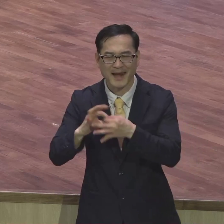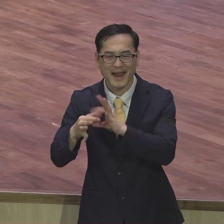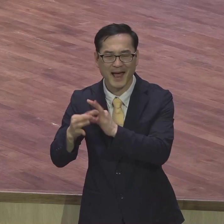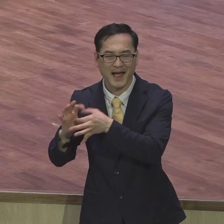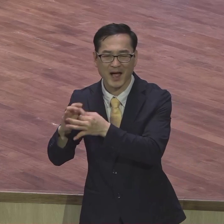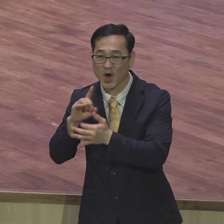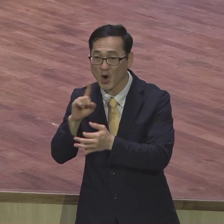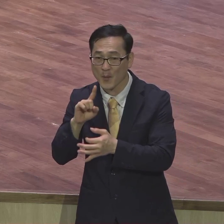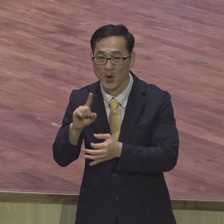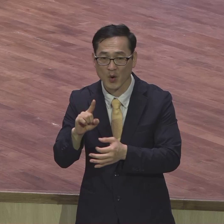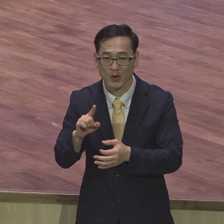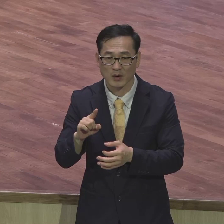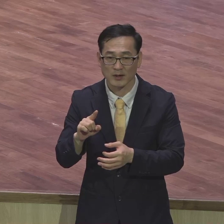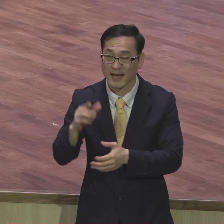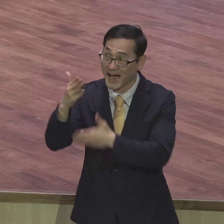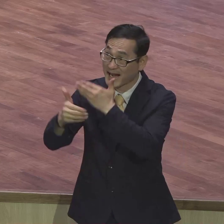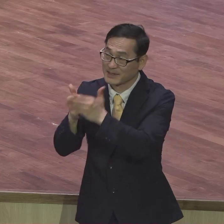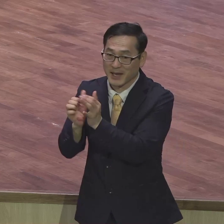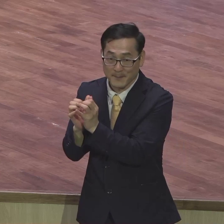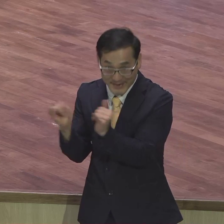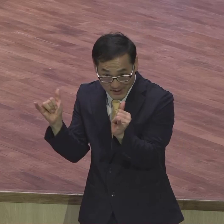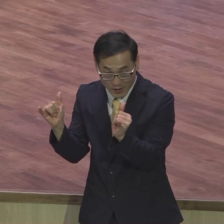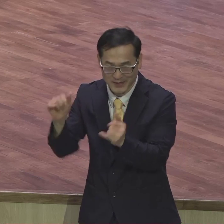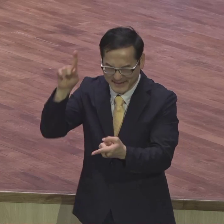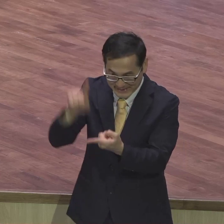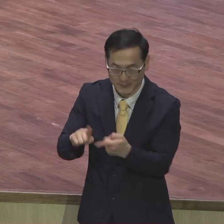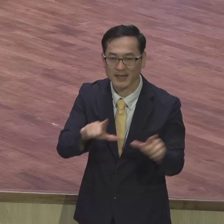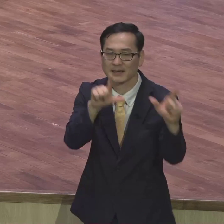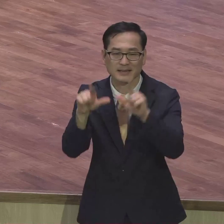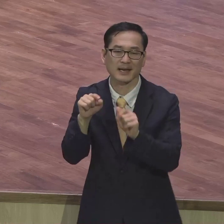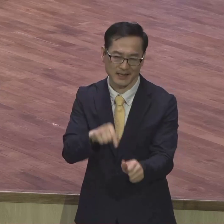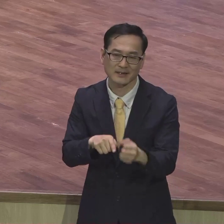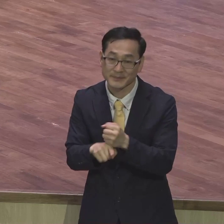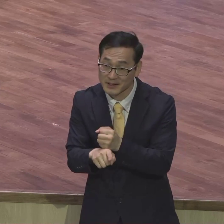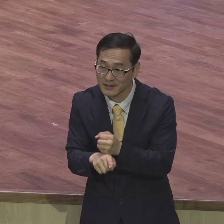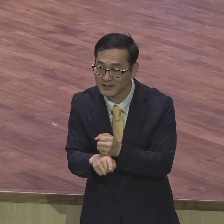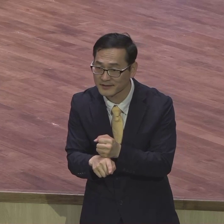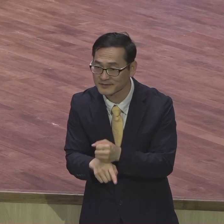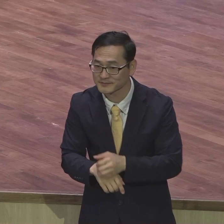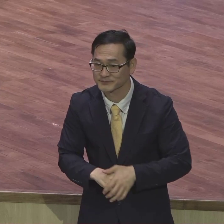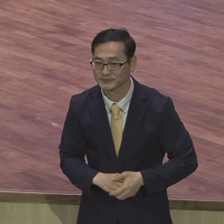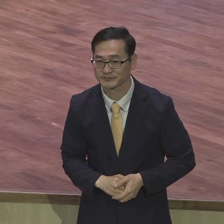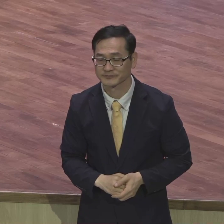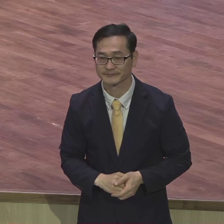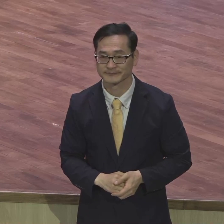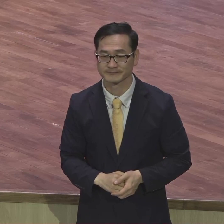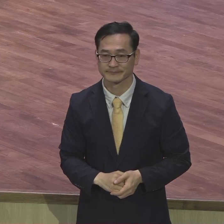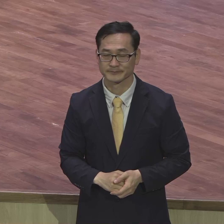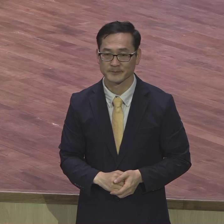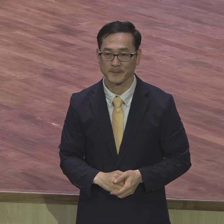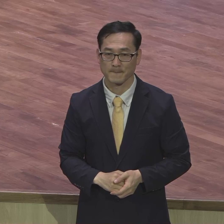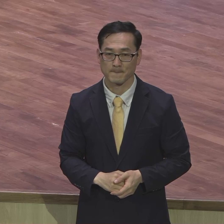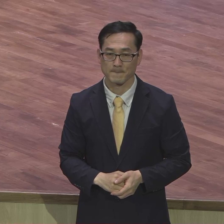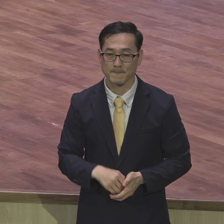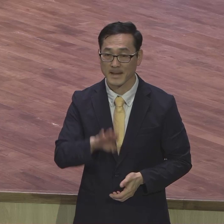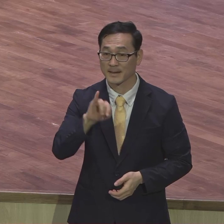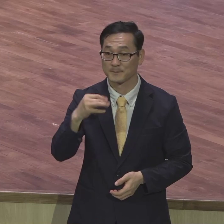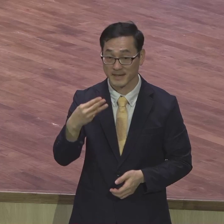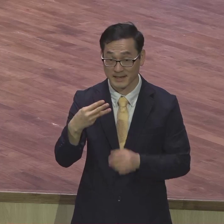그런듯이 여기서 말하는 생활하라는 무슨 시민으로 살라는 말이냐 빌리포 3장